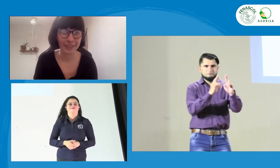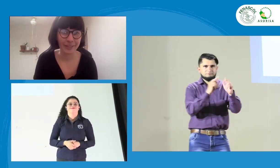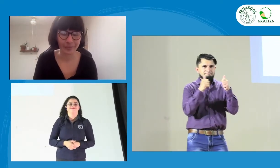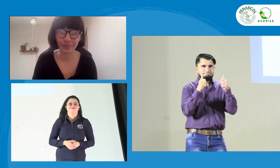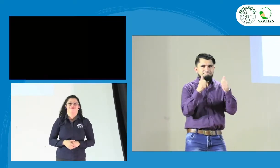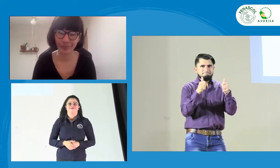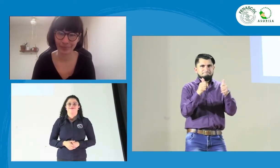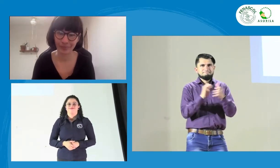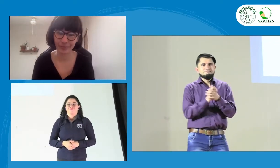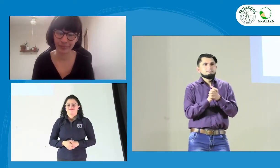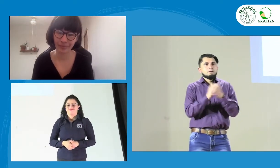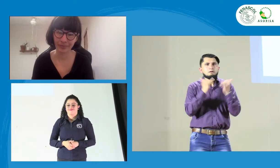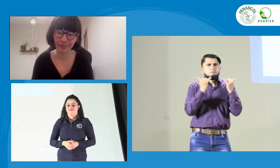Muy bien, Lauren, muchas gracias.